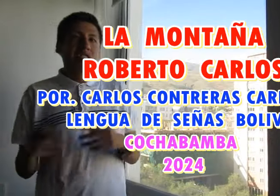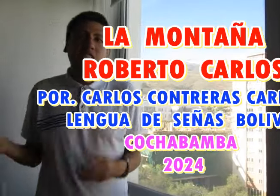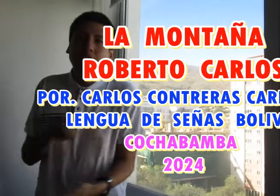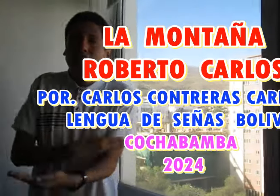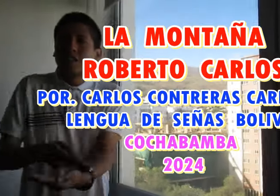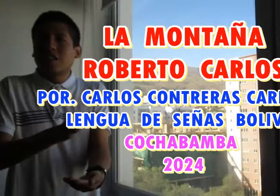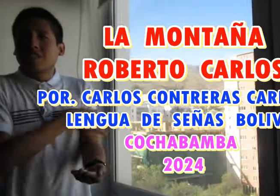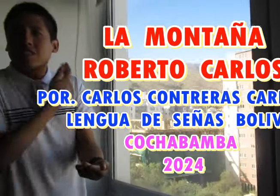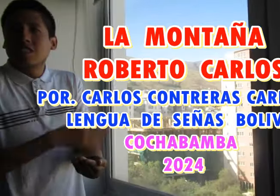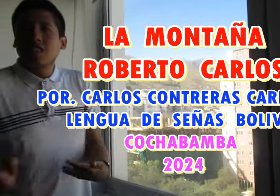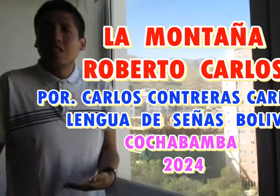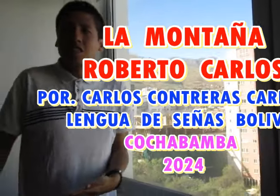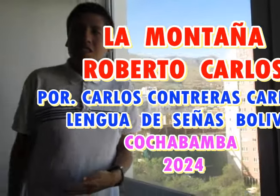te agradezco Señor. ¡Gracias!